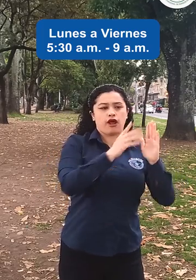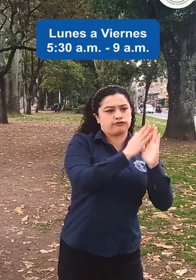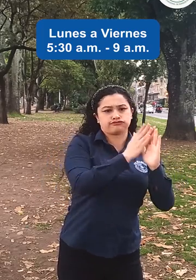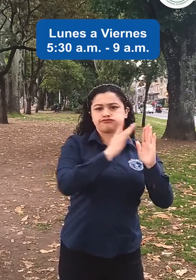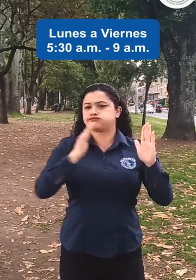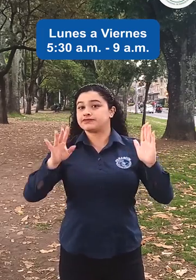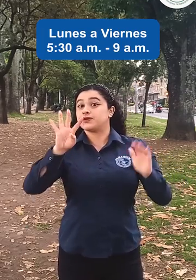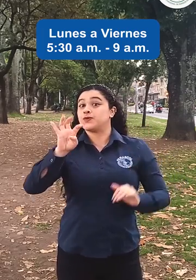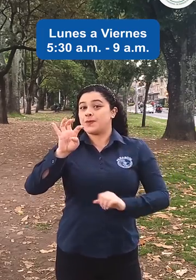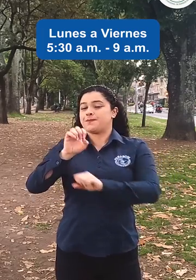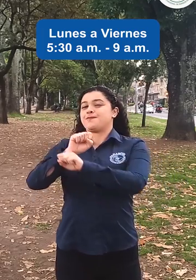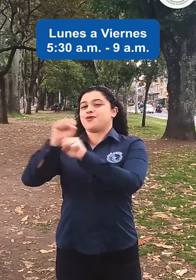de la mañana. Miren.